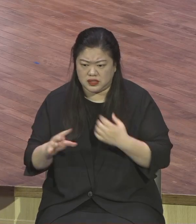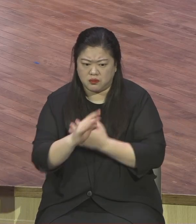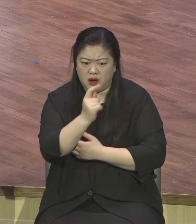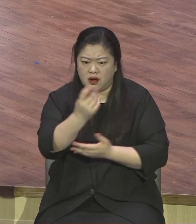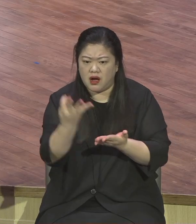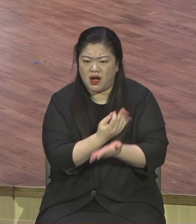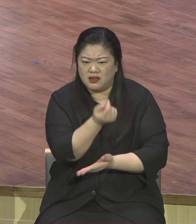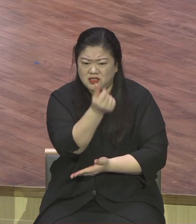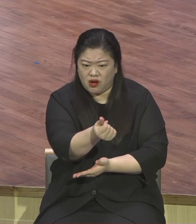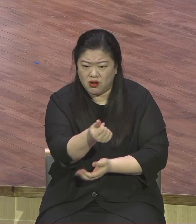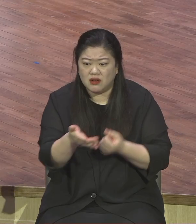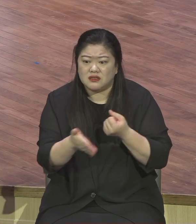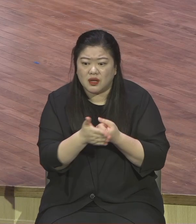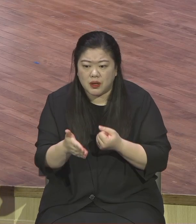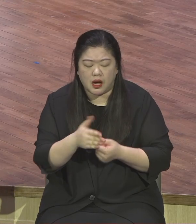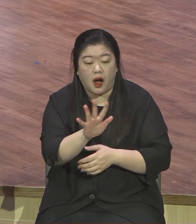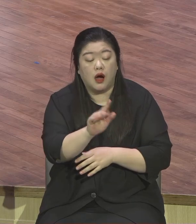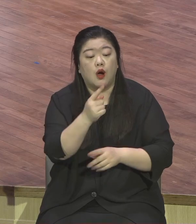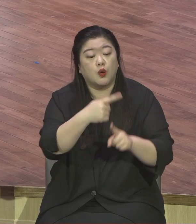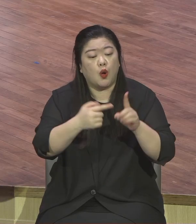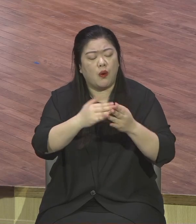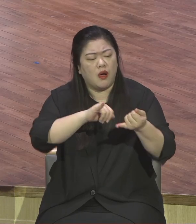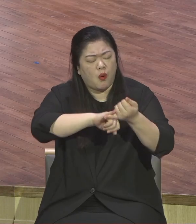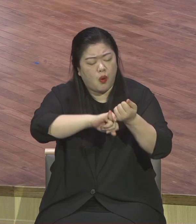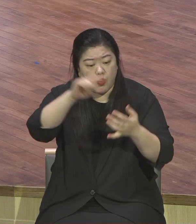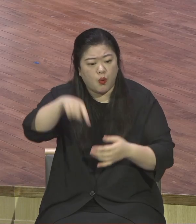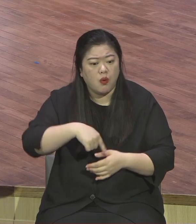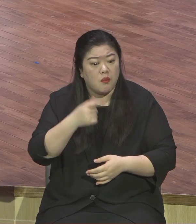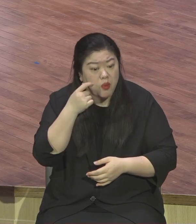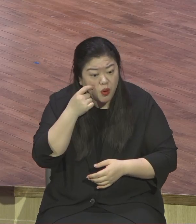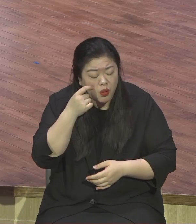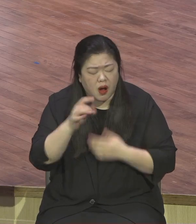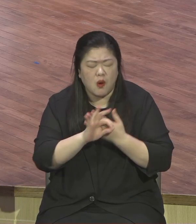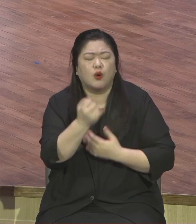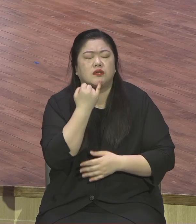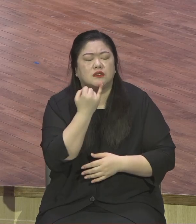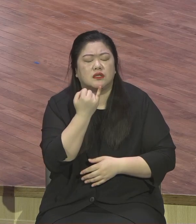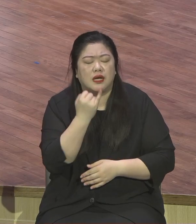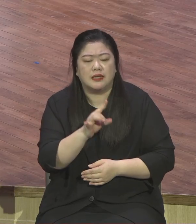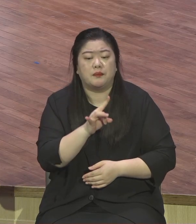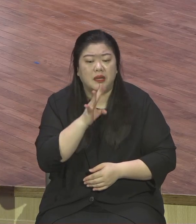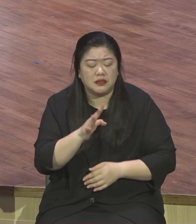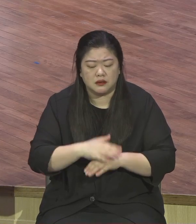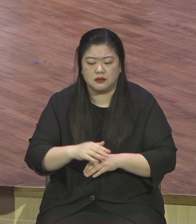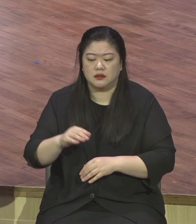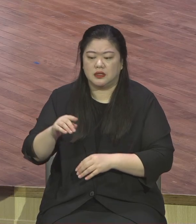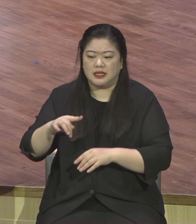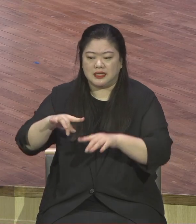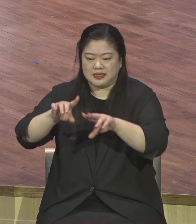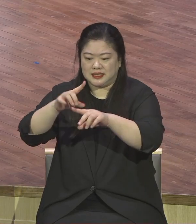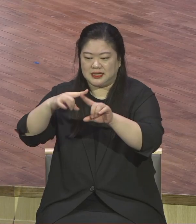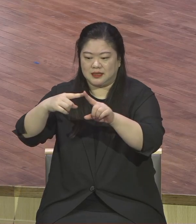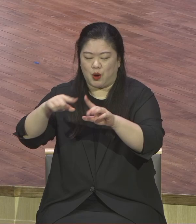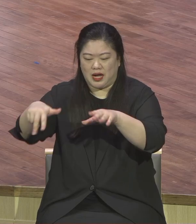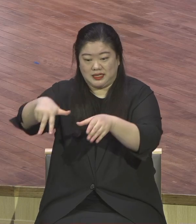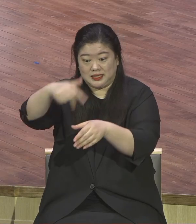운전하면서 기독교 방 트세요 극도 마셔도 트세요 그러면서 운전하세요 그리고 그 예수 믿고 다 사는 사람